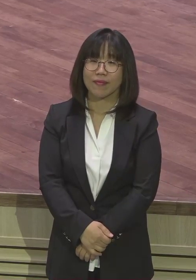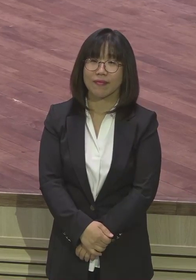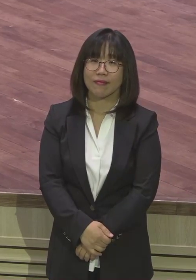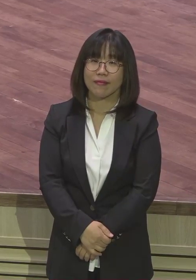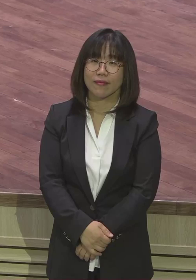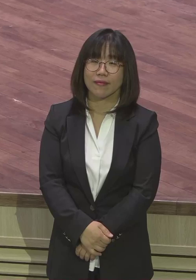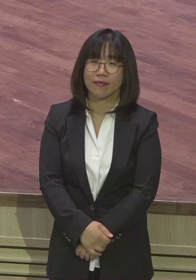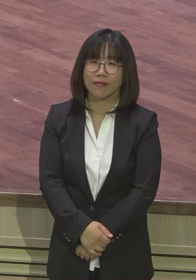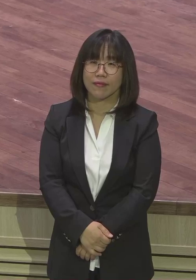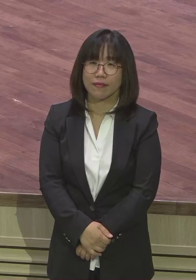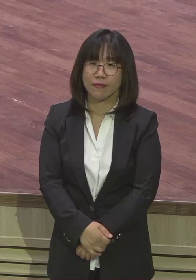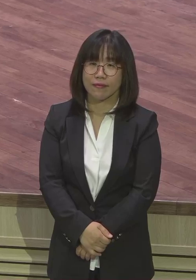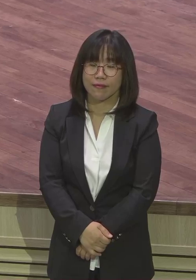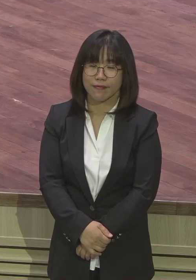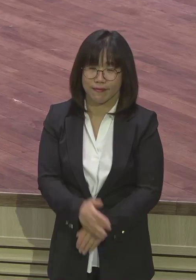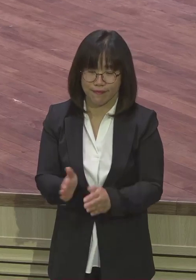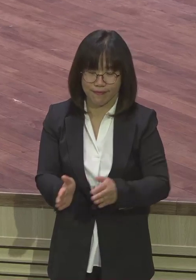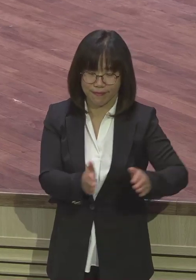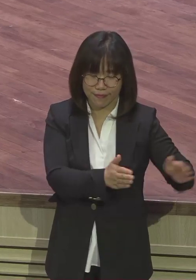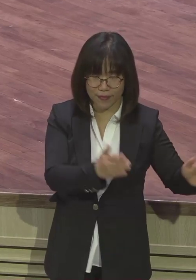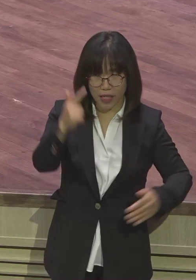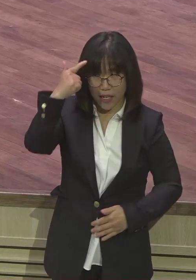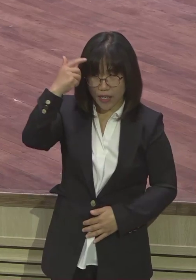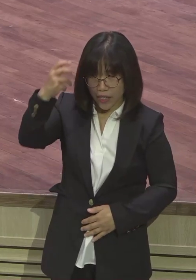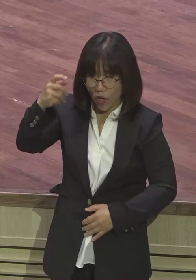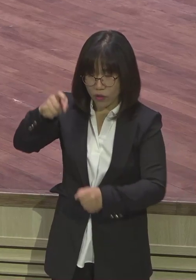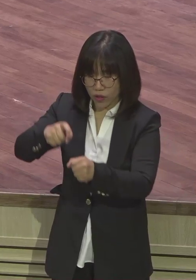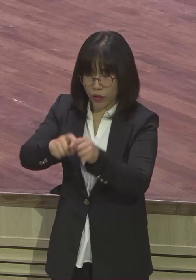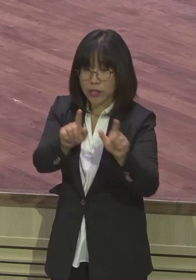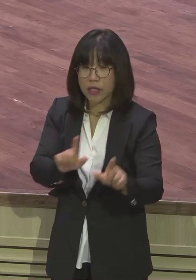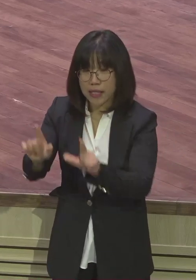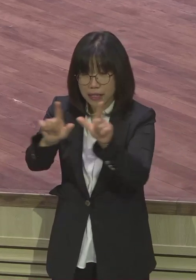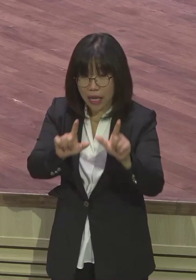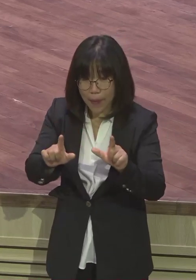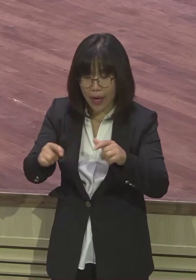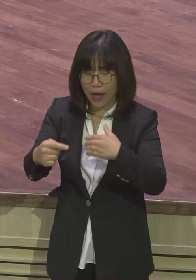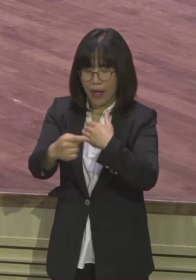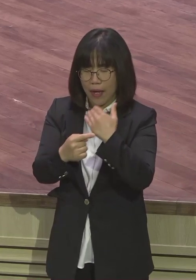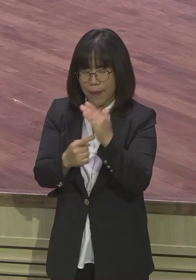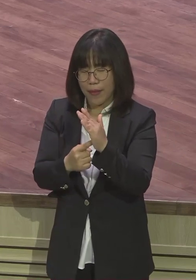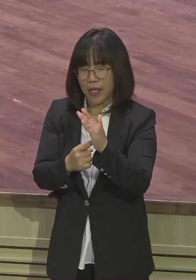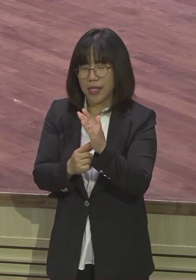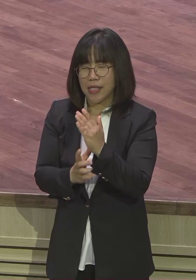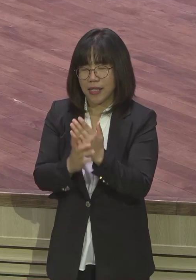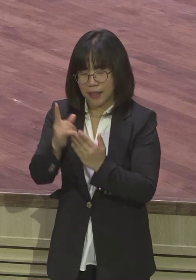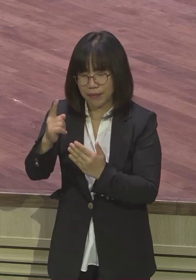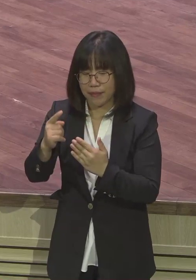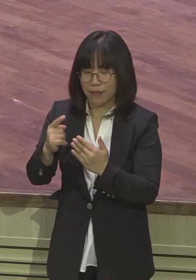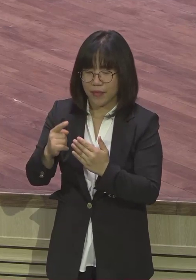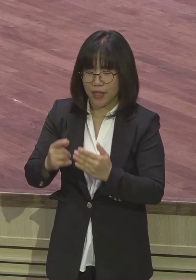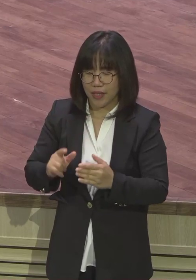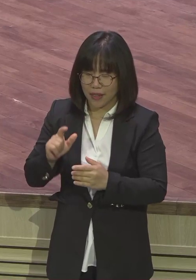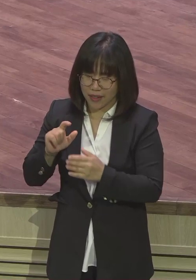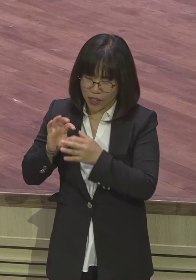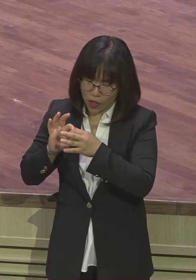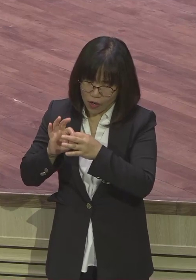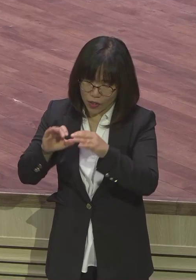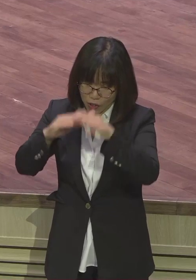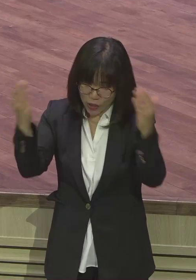영적인 삶의 일심, 전심, 지속이요. 놀라운 변화가 있습니다. 일심의 지속.